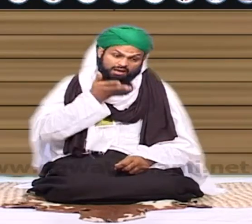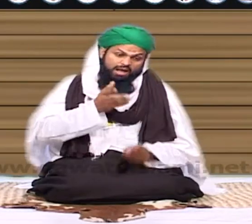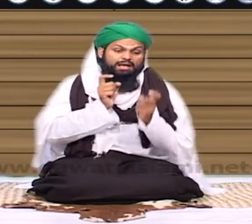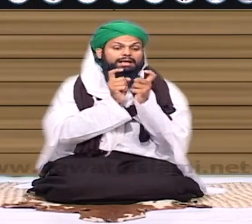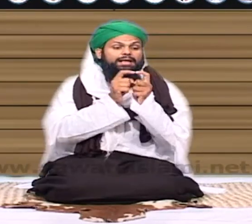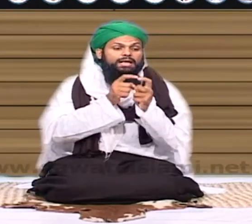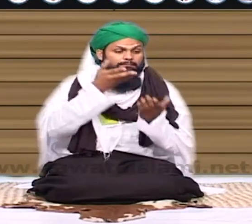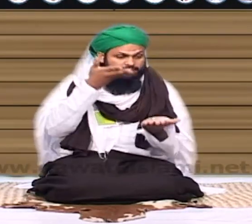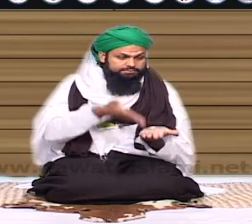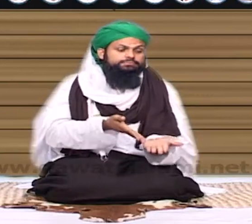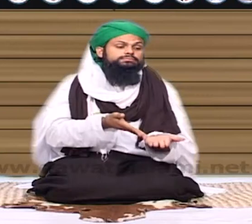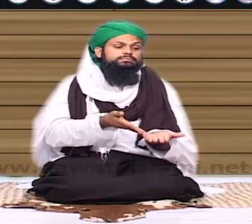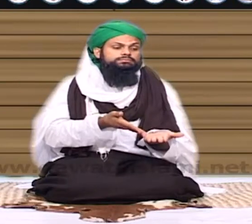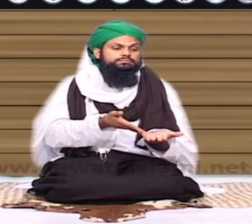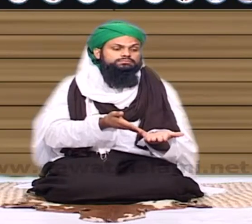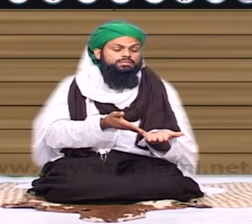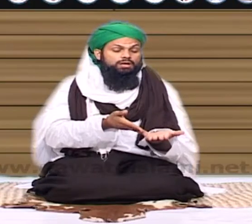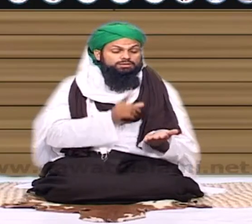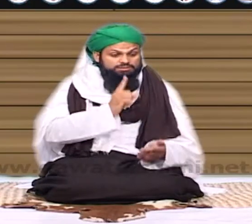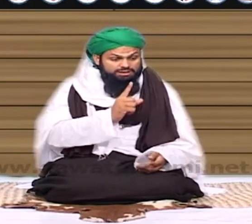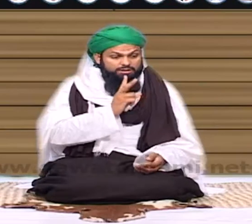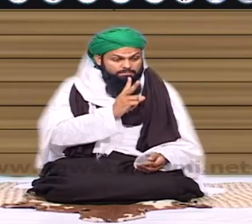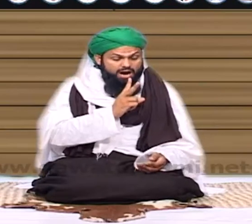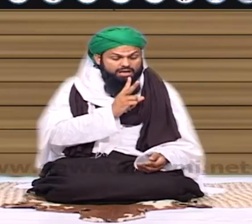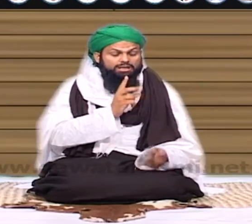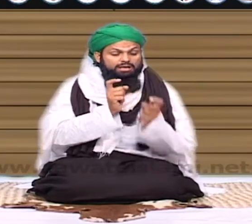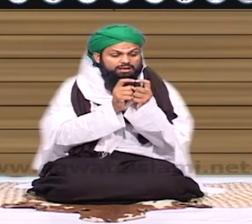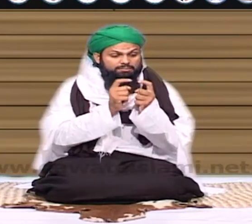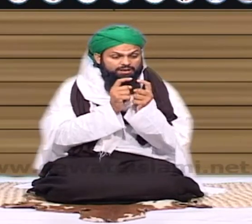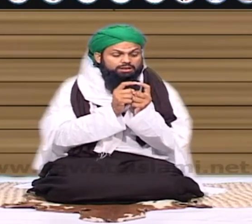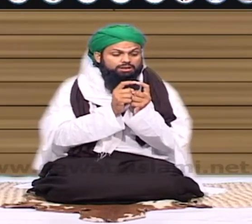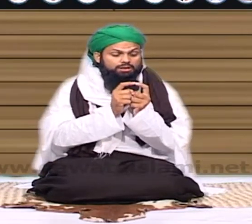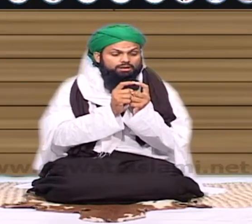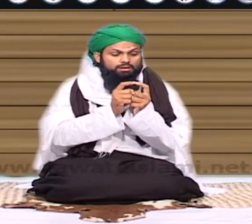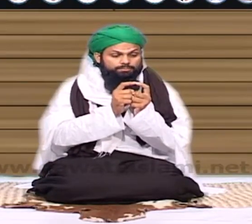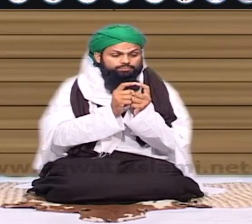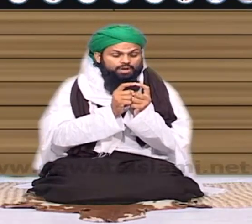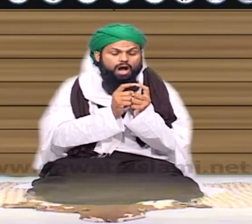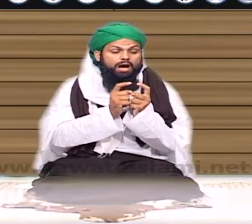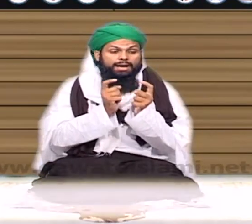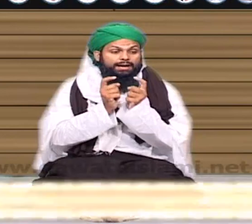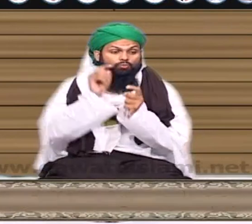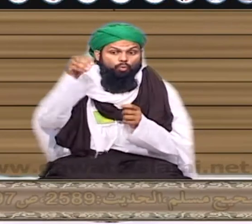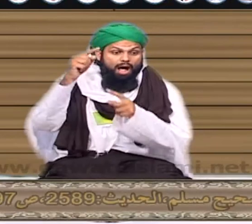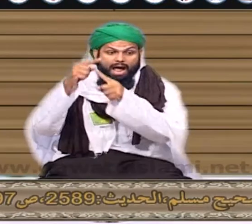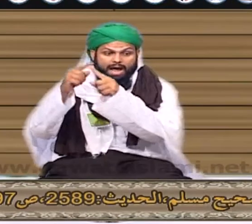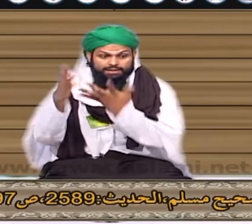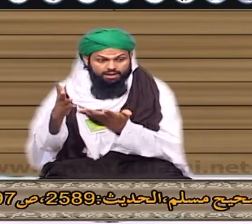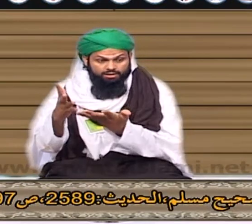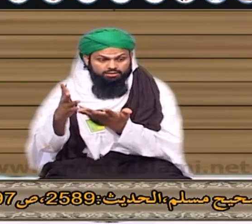سرکار نے فرمایا جب ہی تو غیبت ہے کہ اس نے برائی ہے حقیقت ہے جب ہی تو پیچھے سے کہیں تو غیبت ہے اگر وہ برائی اس